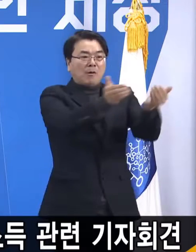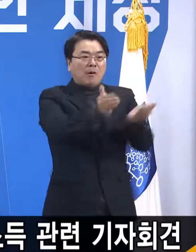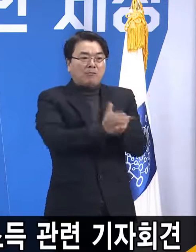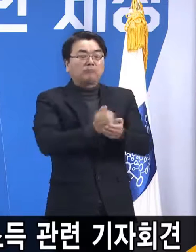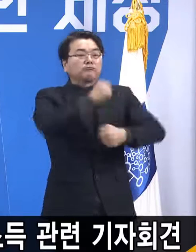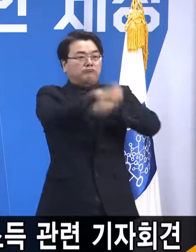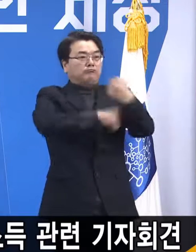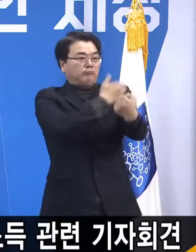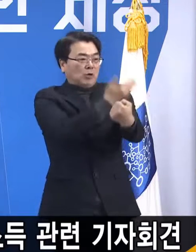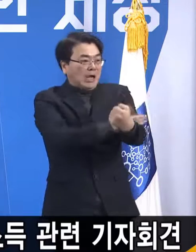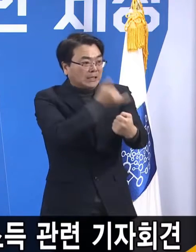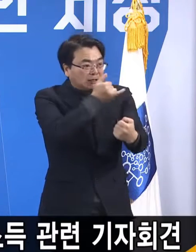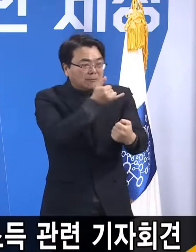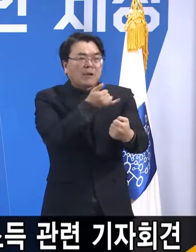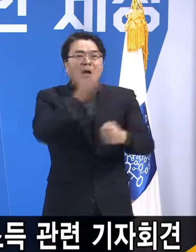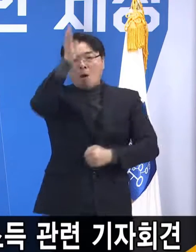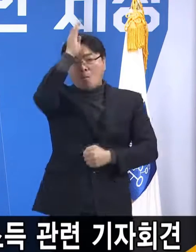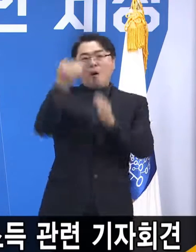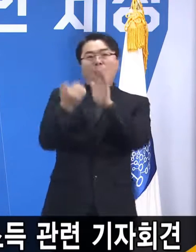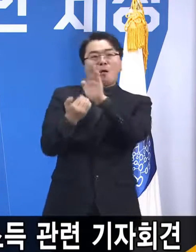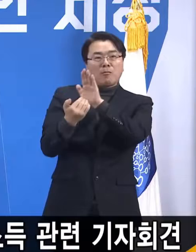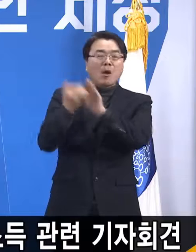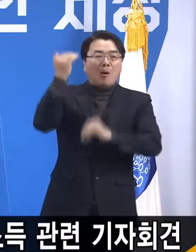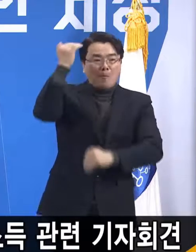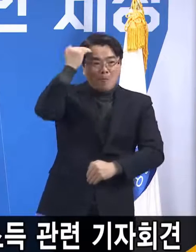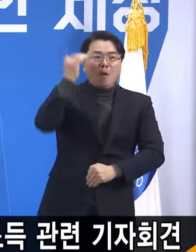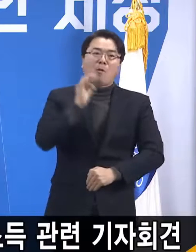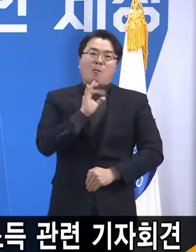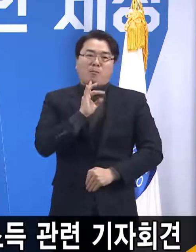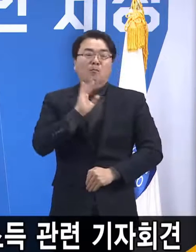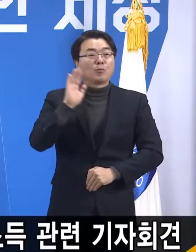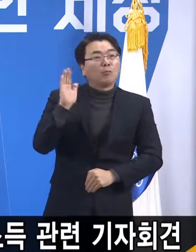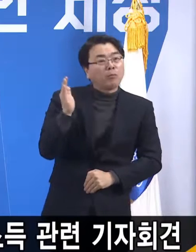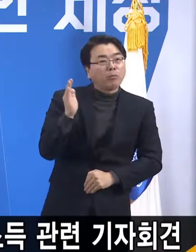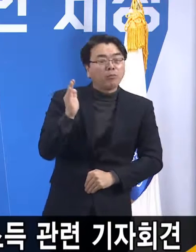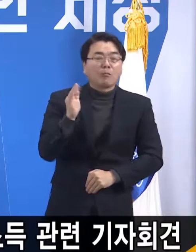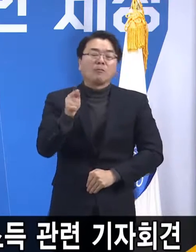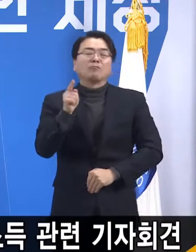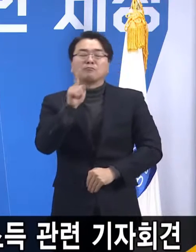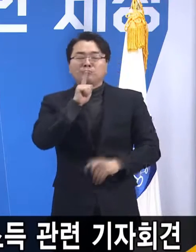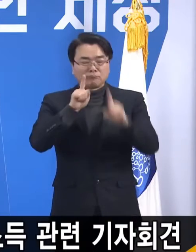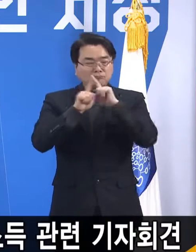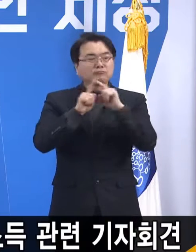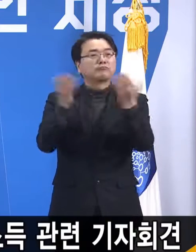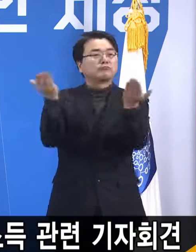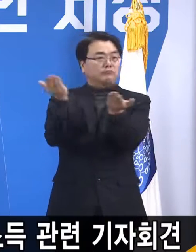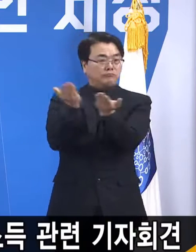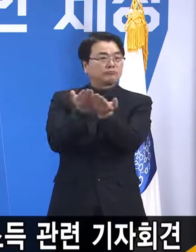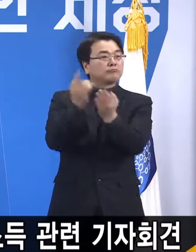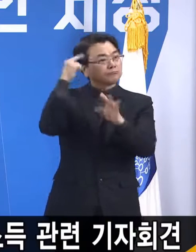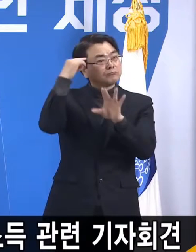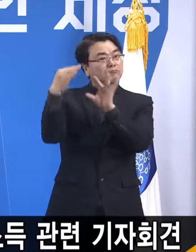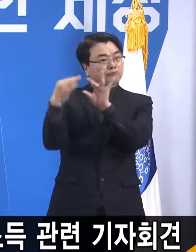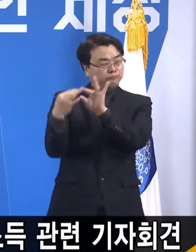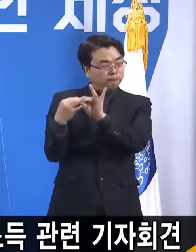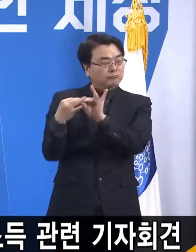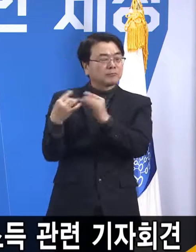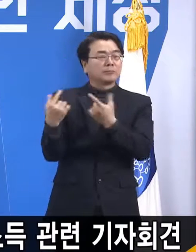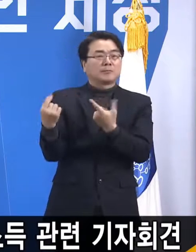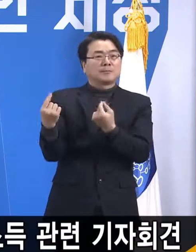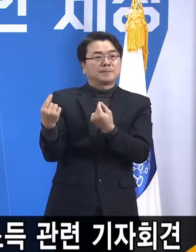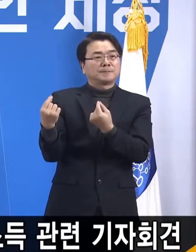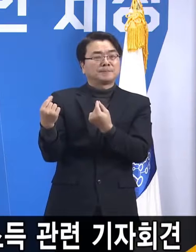방해가 되지 않으면 좋겠다라고 말씀하신 것으로 압니다. 다 당연히 맞는 말씀이시고 또 타당한 지적이기 때문에